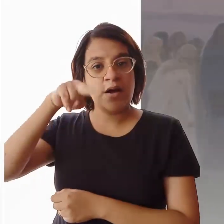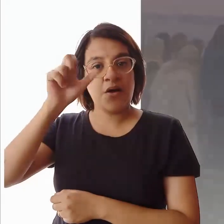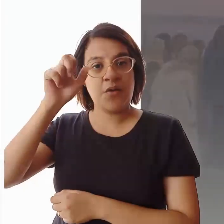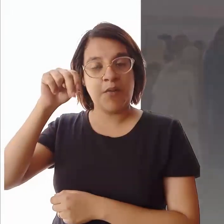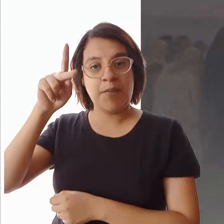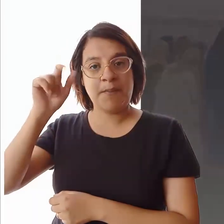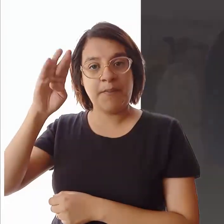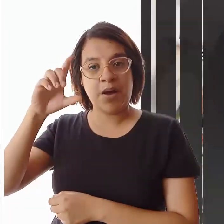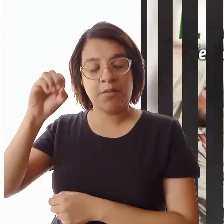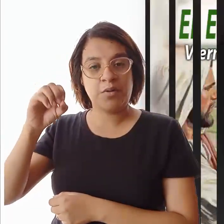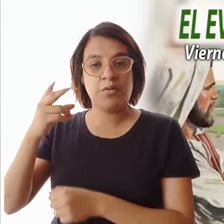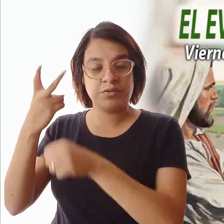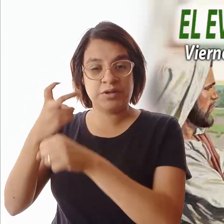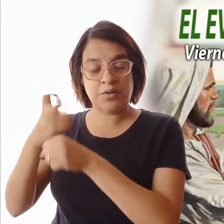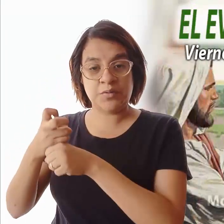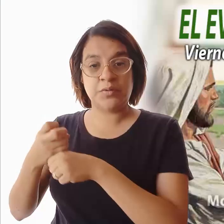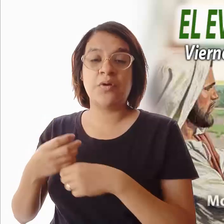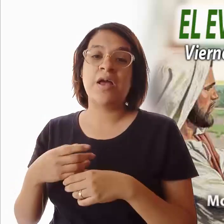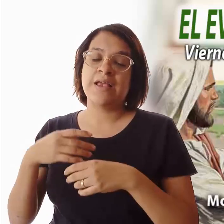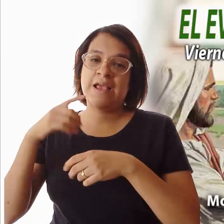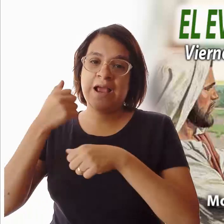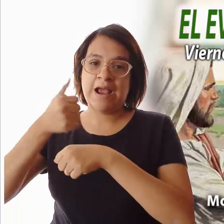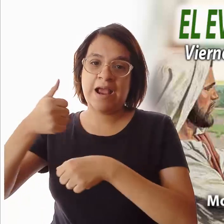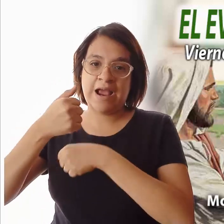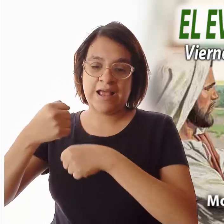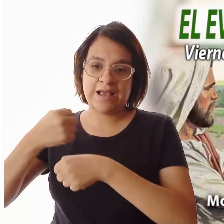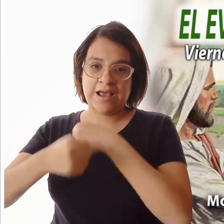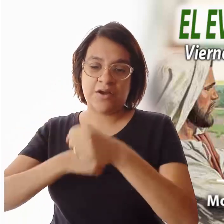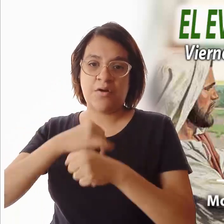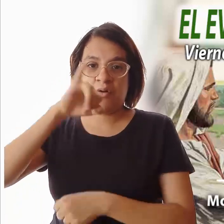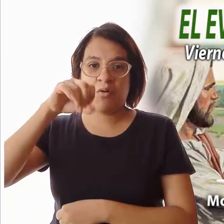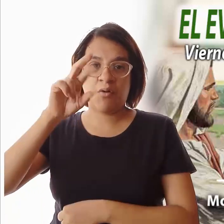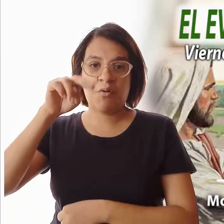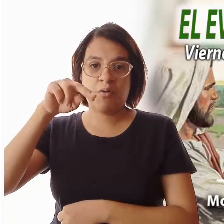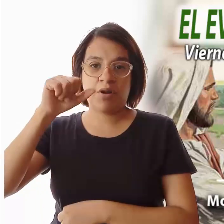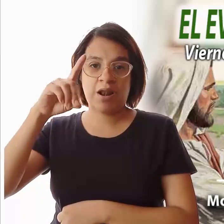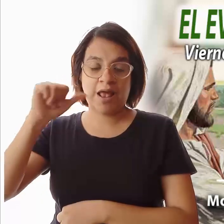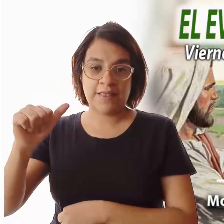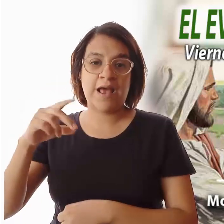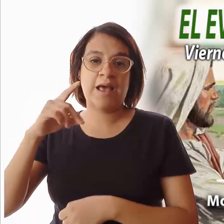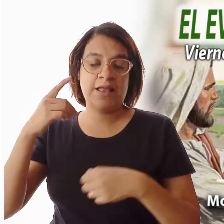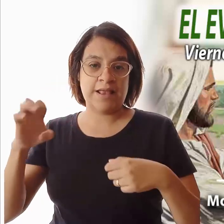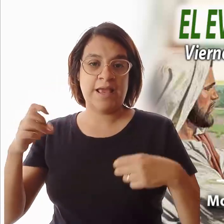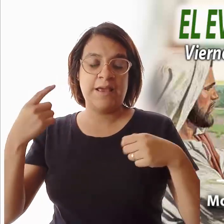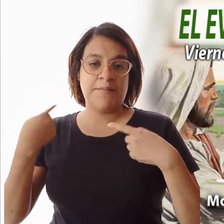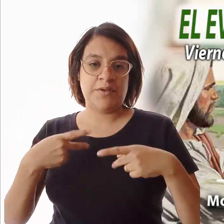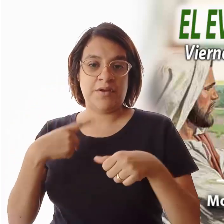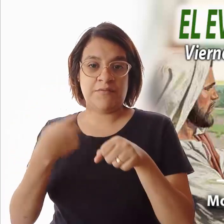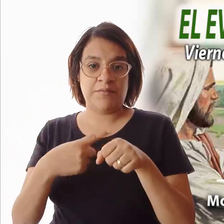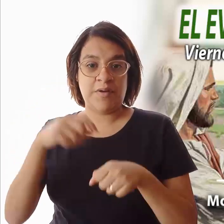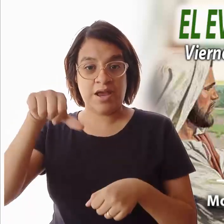Mundial del Enfermo. Ahora con el lema, sean misericordiosos como el Padre de ustedes es misericordioso.